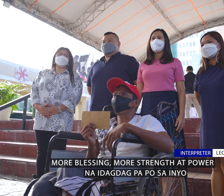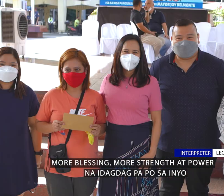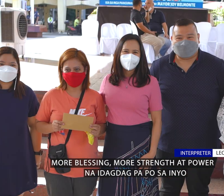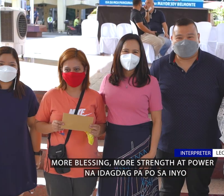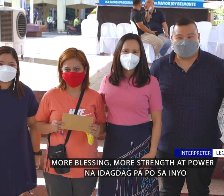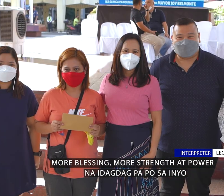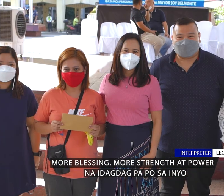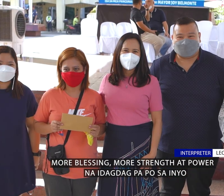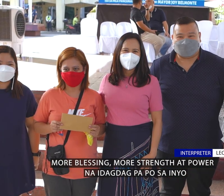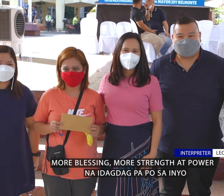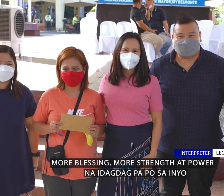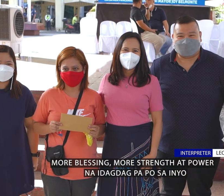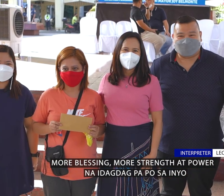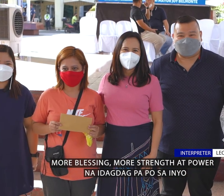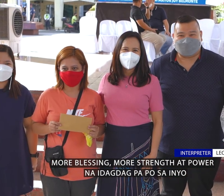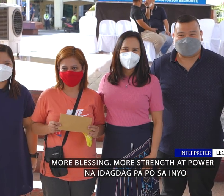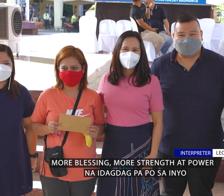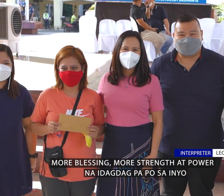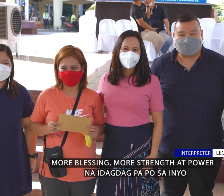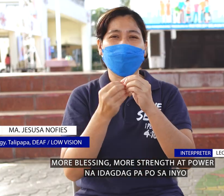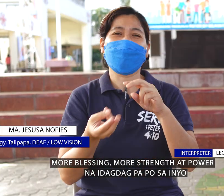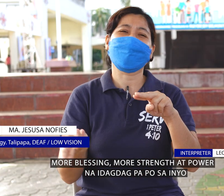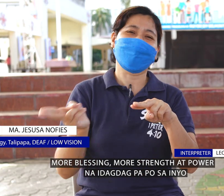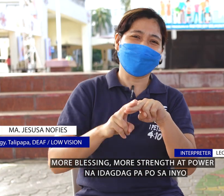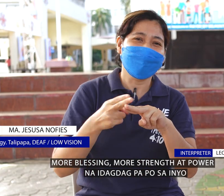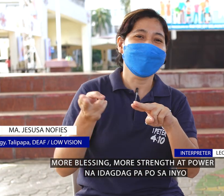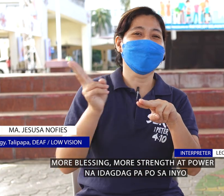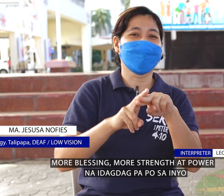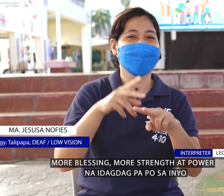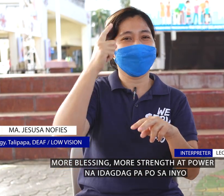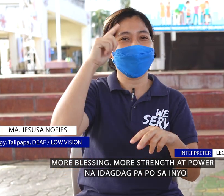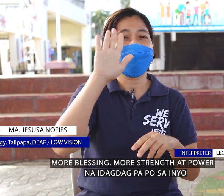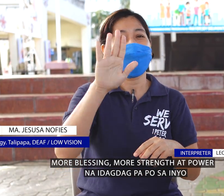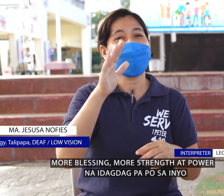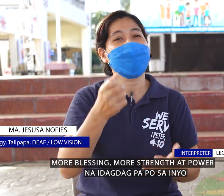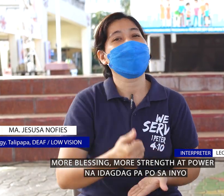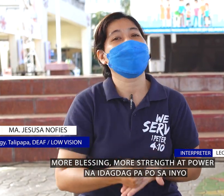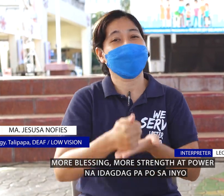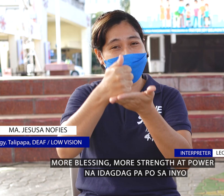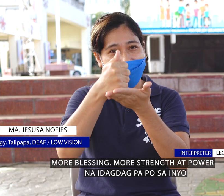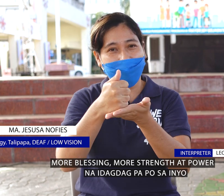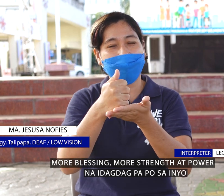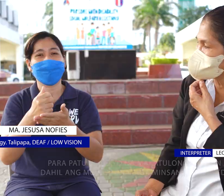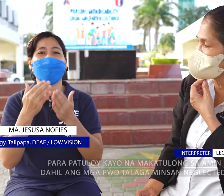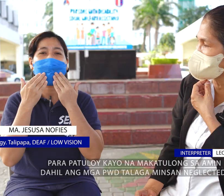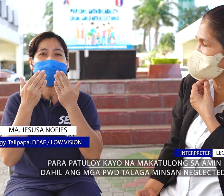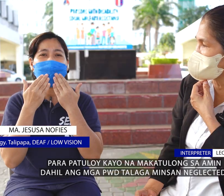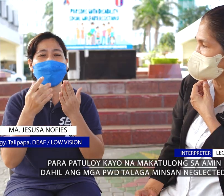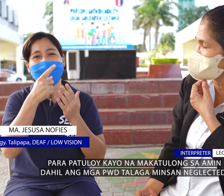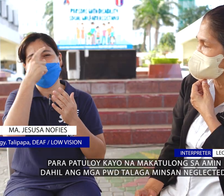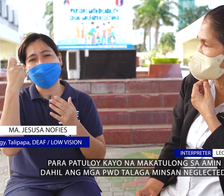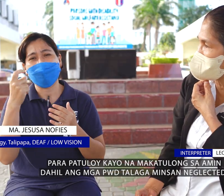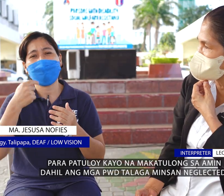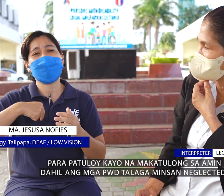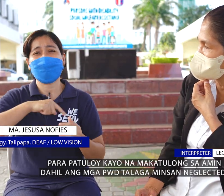more strength at power na idagdag pa po sa inyo para patuloy kayo makatulong sa amin.